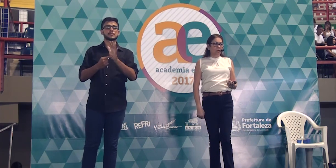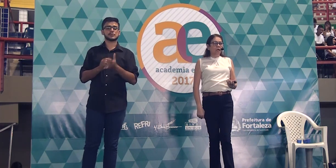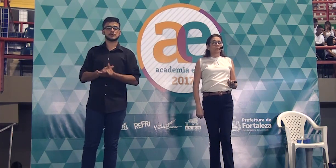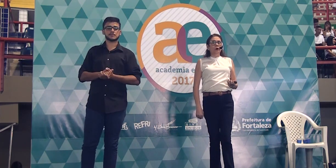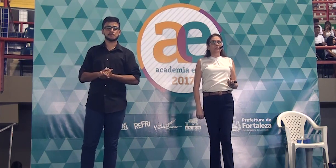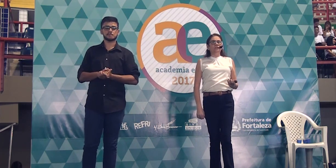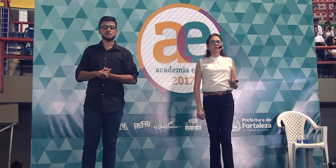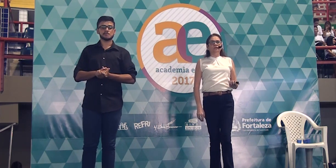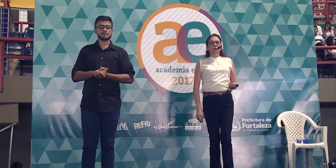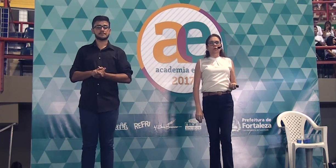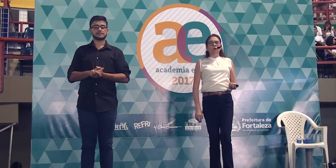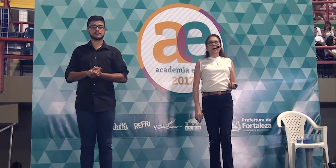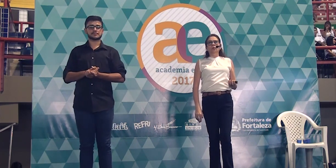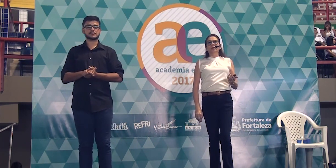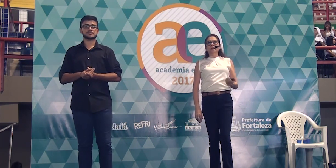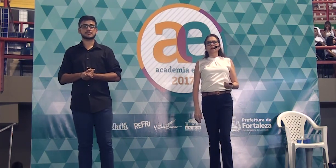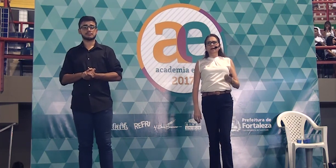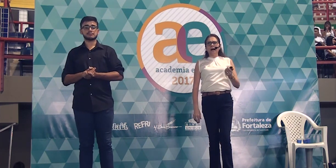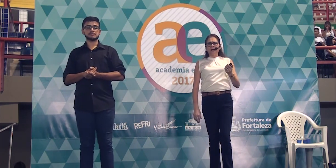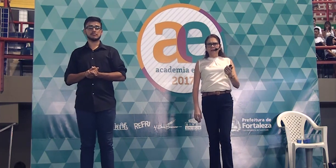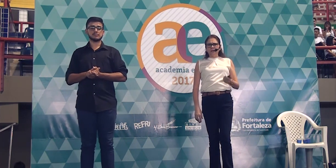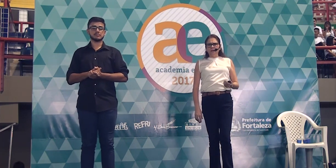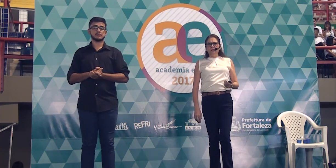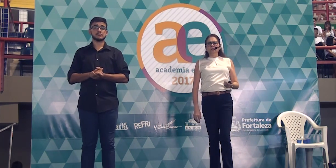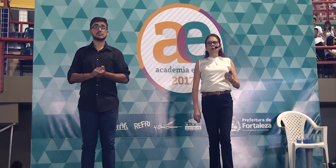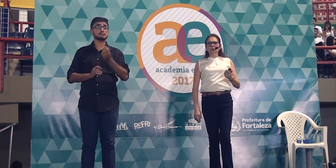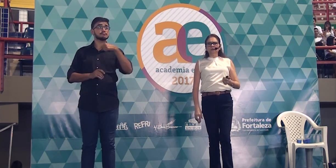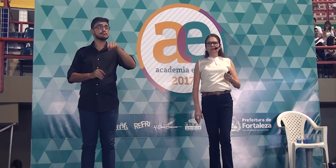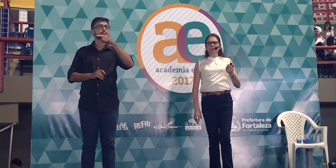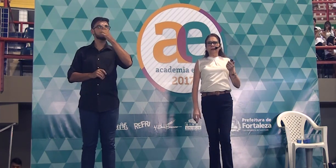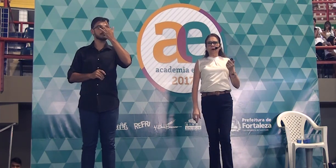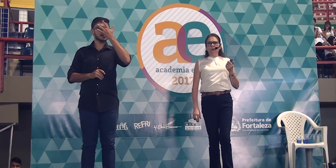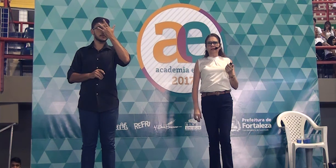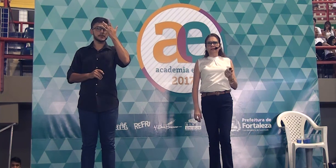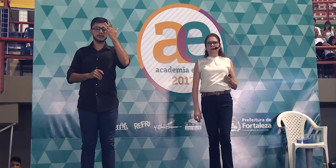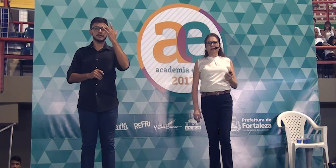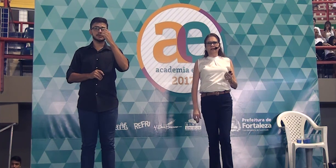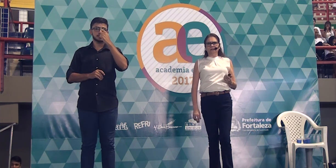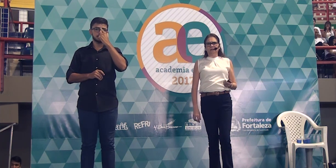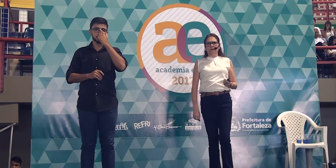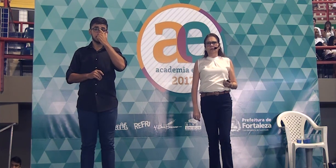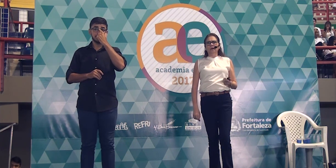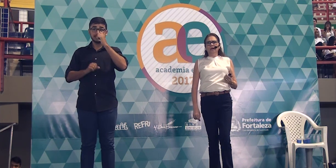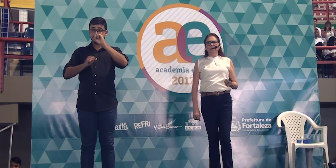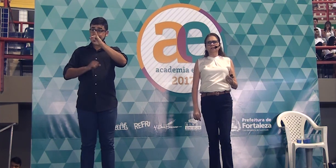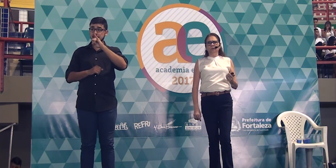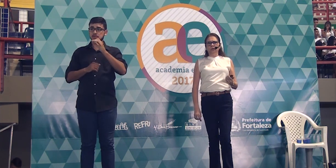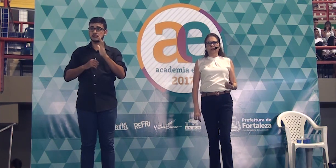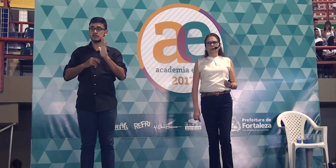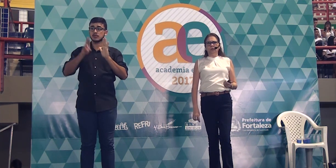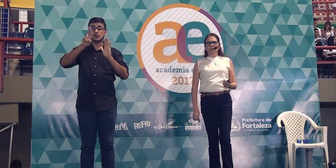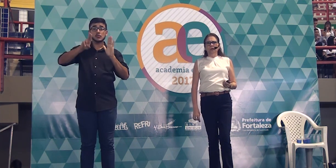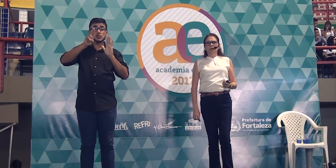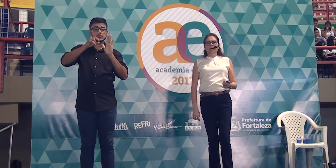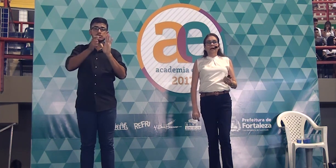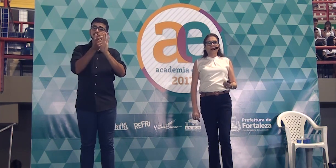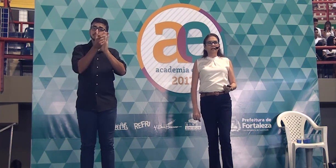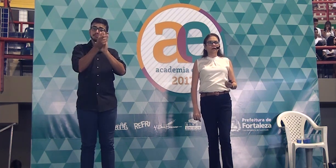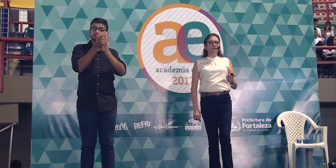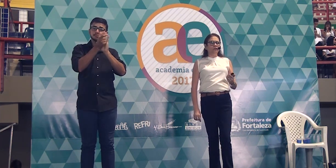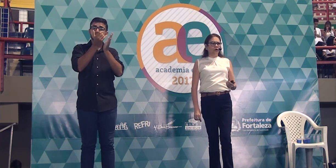Por favor, alguém aqui que usa para começar a redação esse modelo,